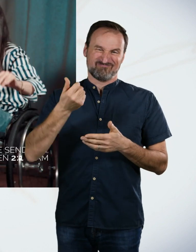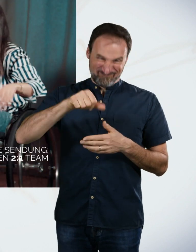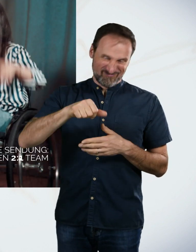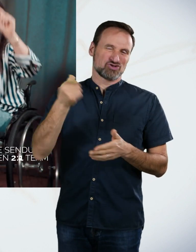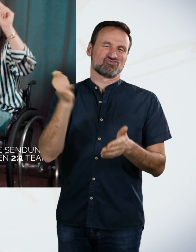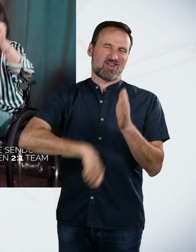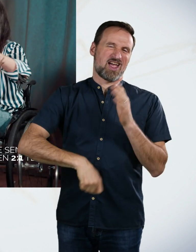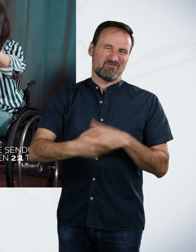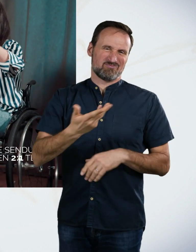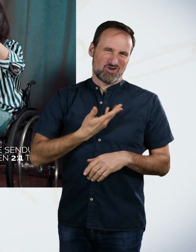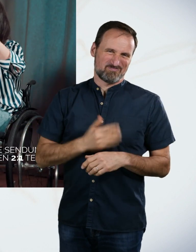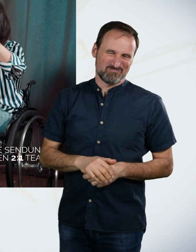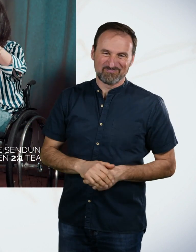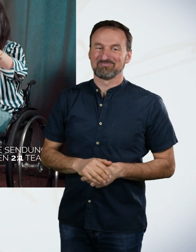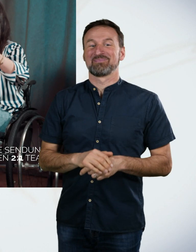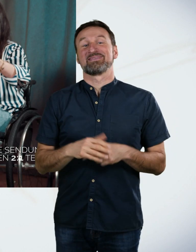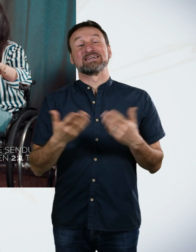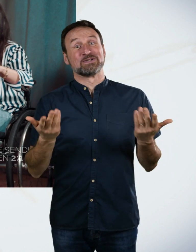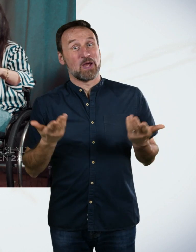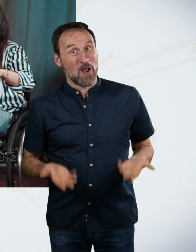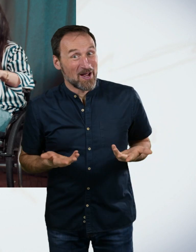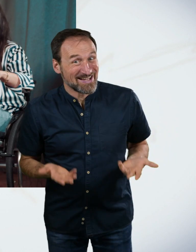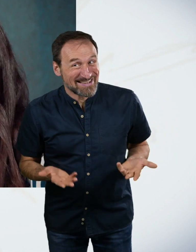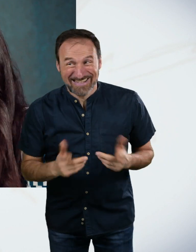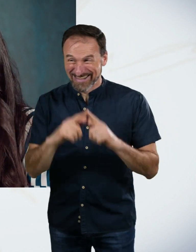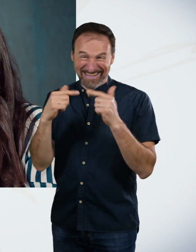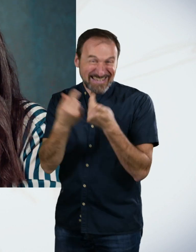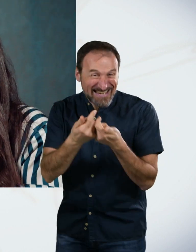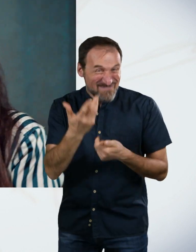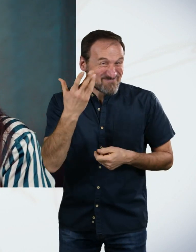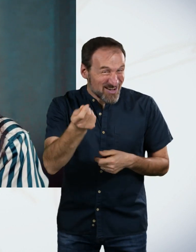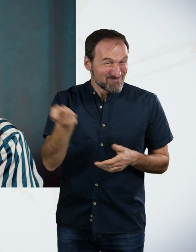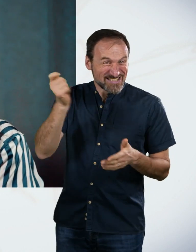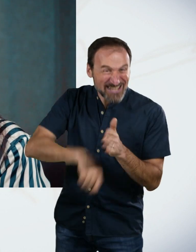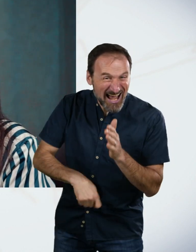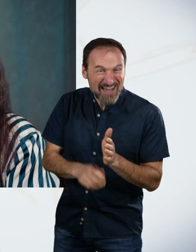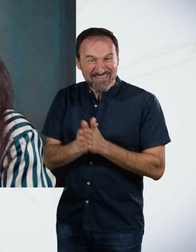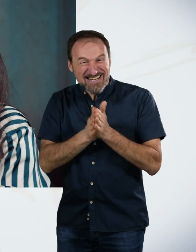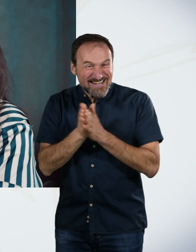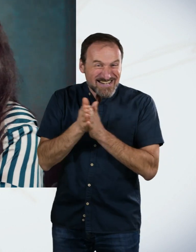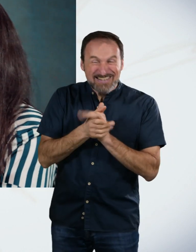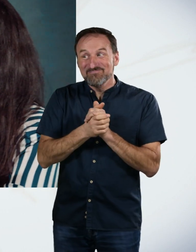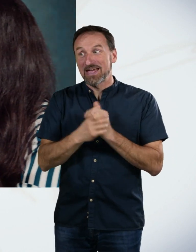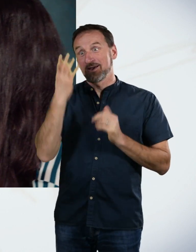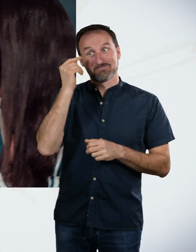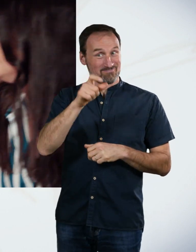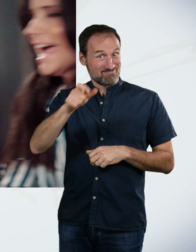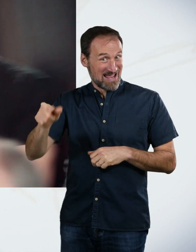soweit. Geht noch länger. Das Team bekommt eine Bestrafung. Heute sind die Männer dran und müssen mit einem Wehen-Simulator eine